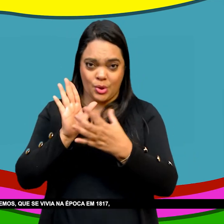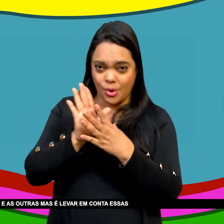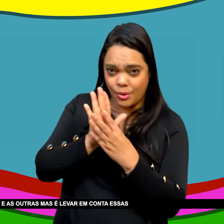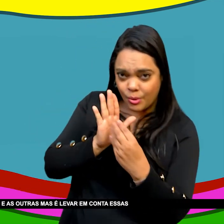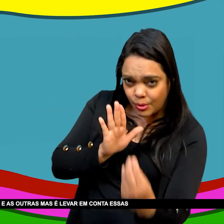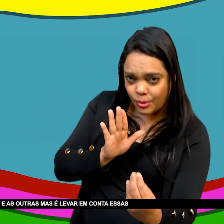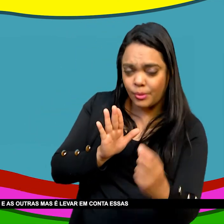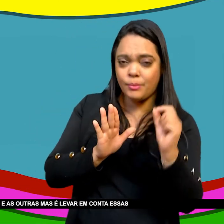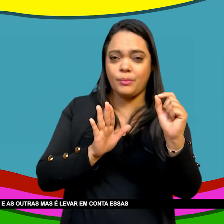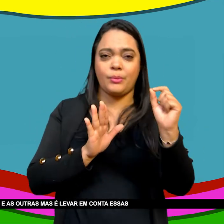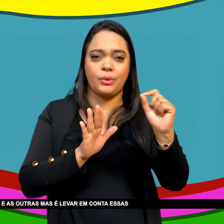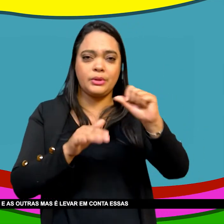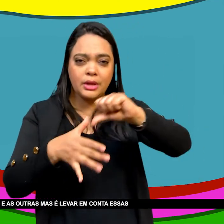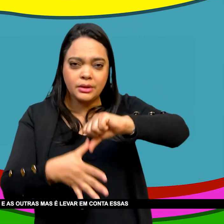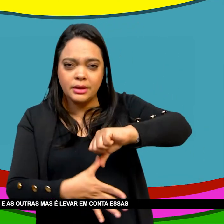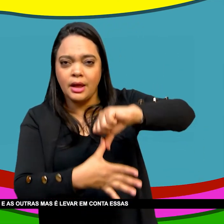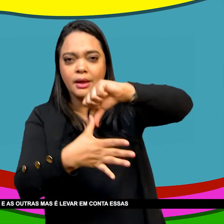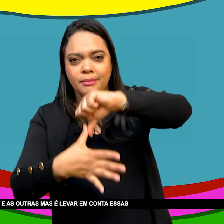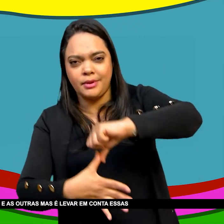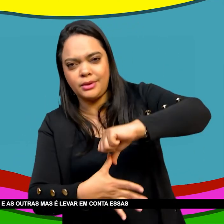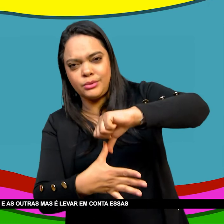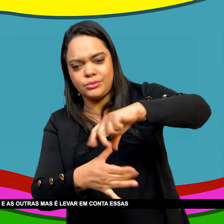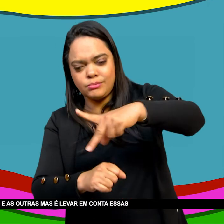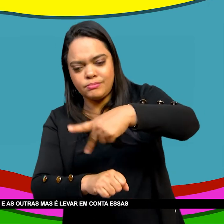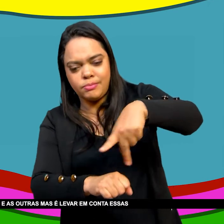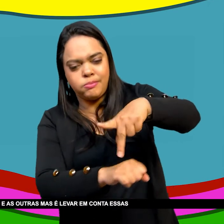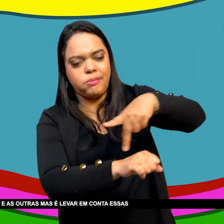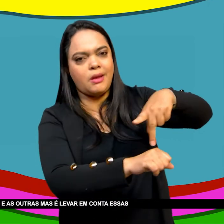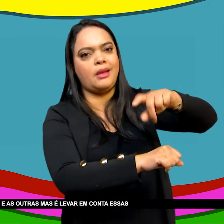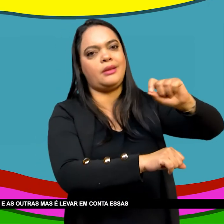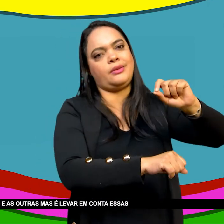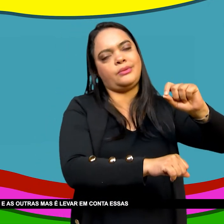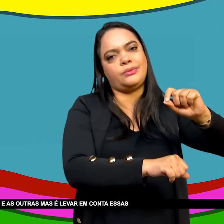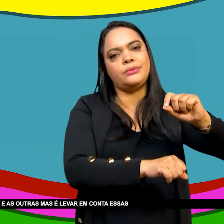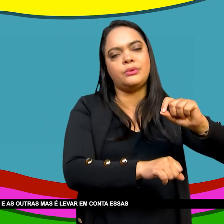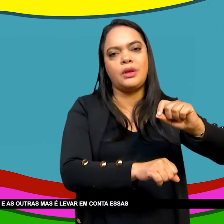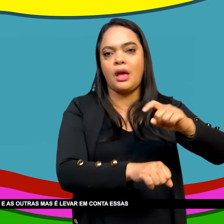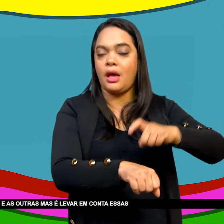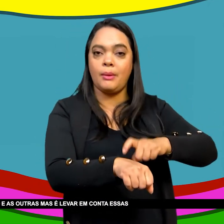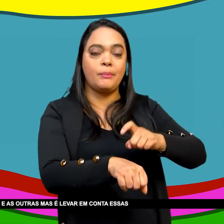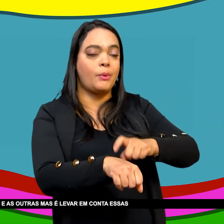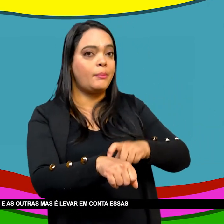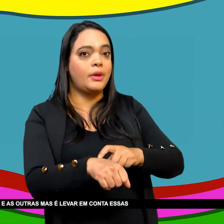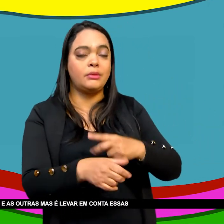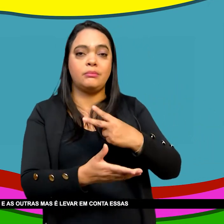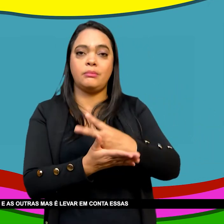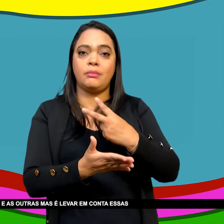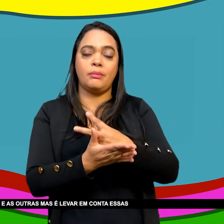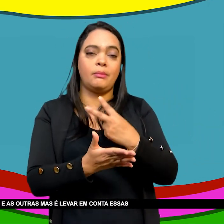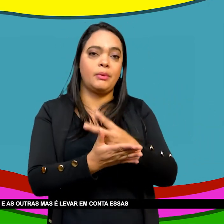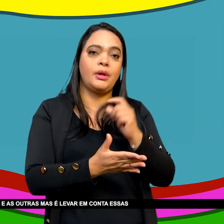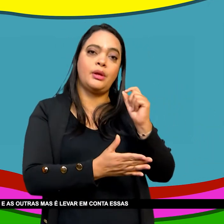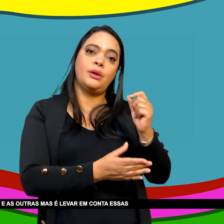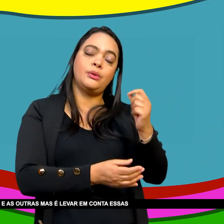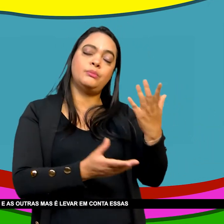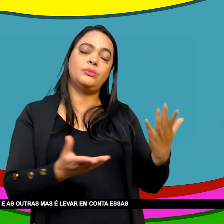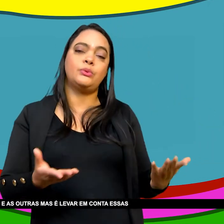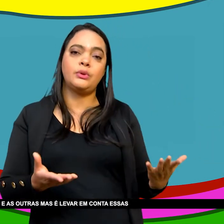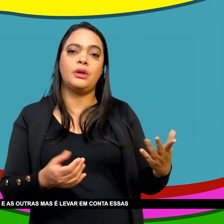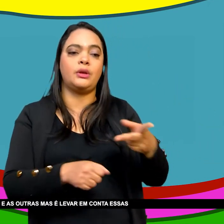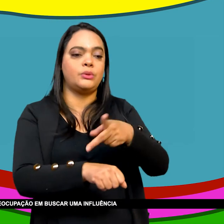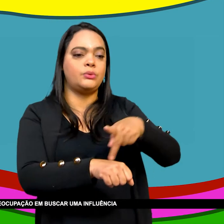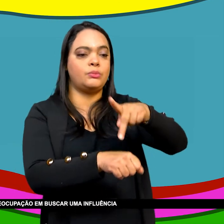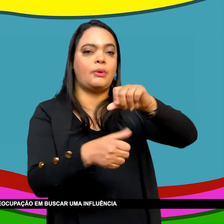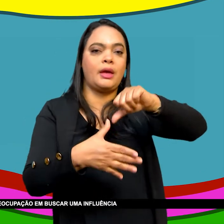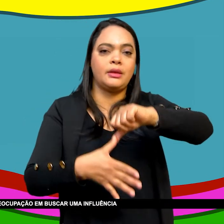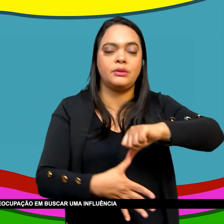Nas províncias Chamadas do nordeste Pernambuco Pernambuco e as outras Mas Levar